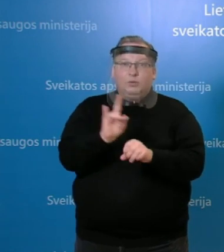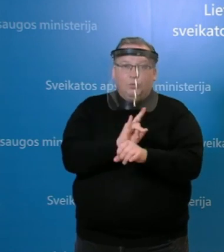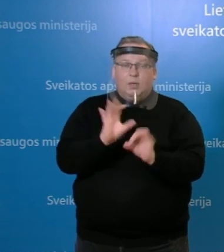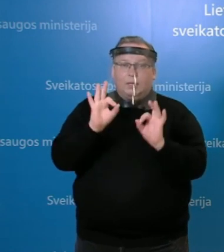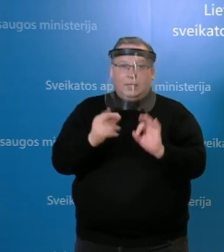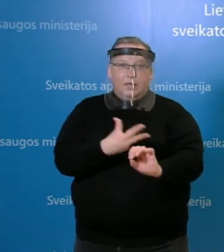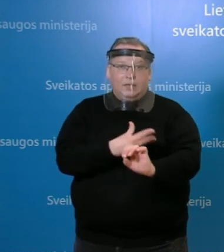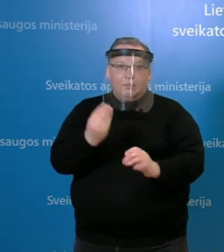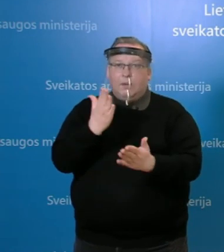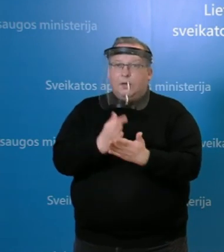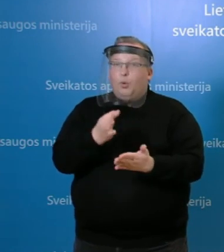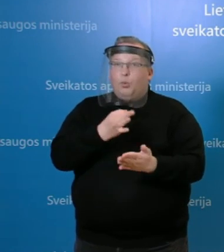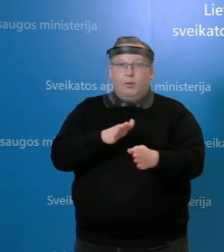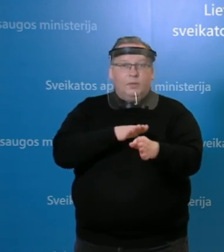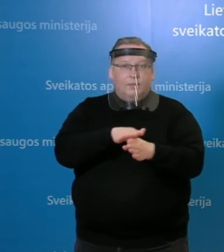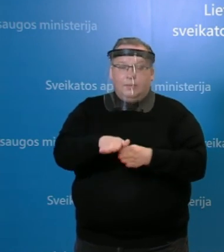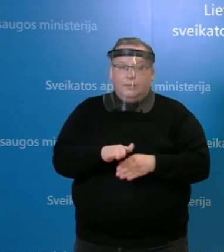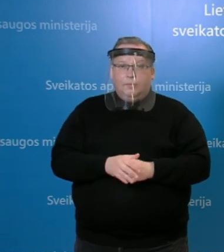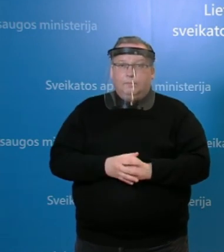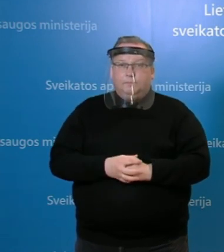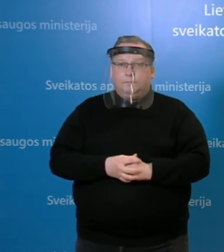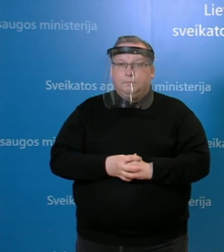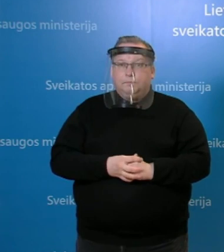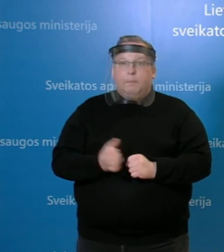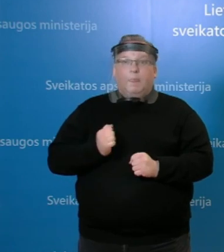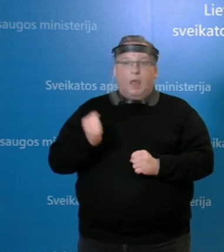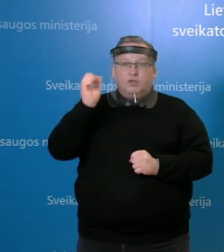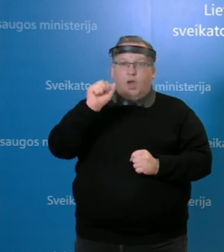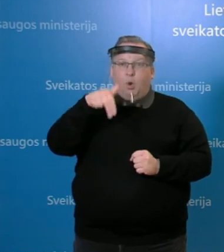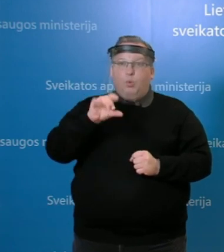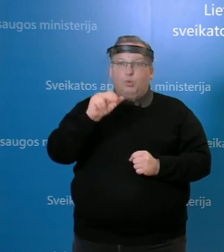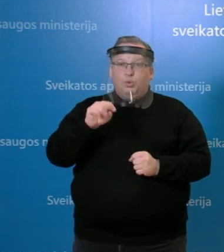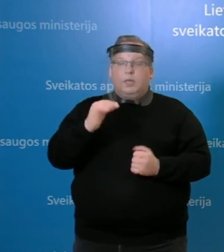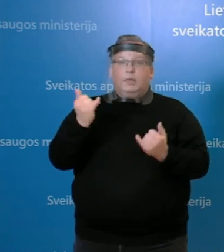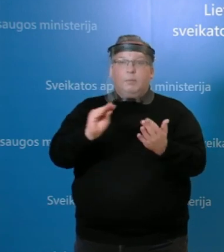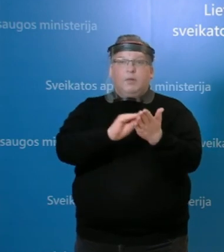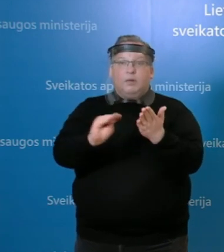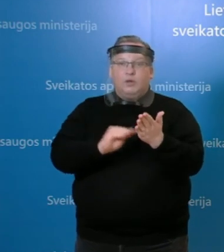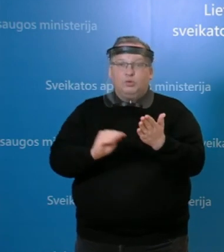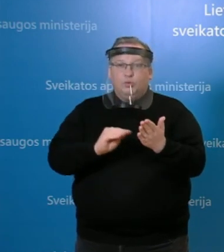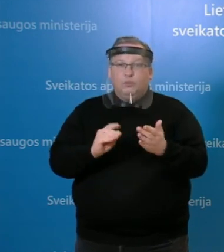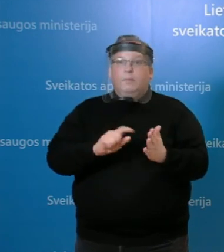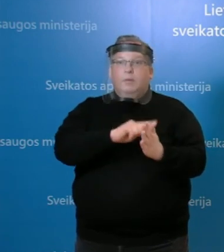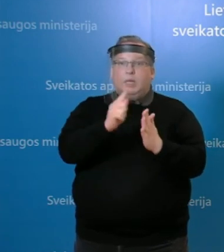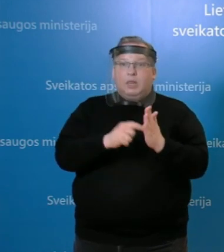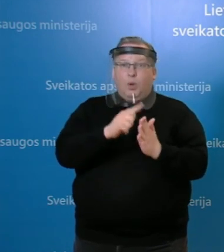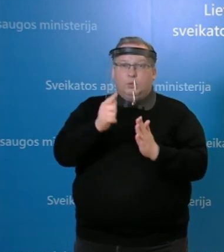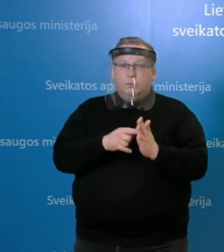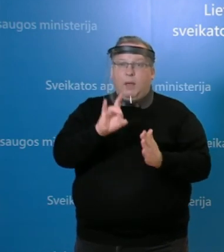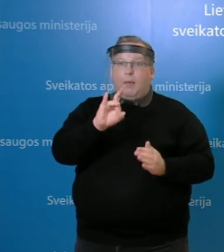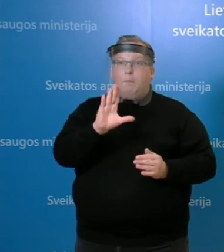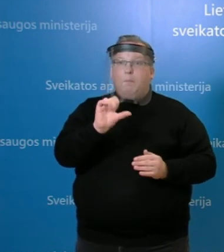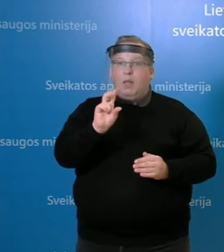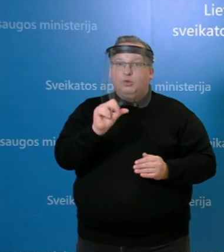tai tikrai dar yra netliktas. Ačiū, Augustai, dabar išraštu atsius tų klausimų Giedrė